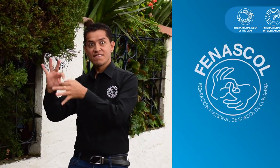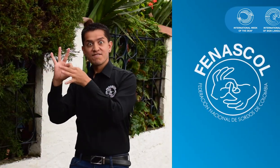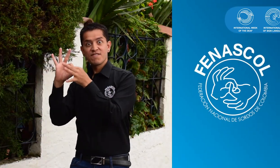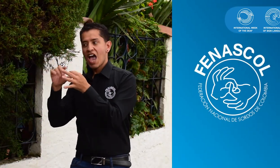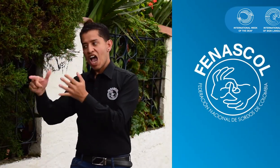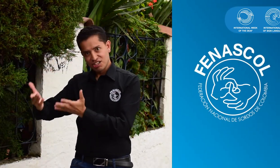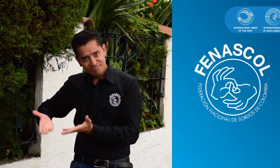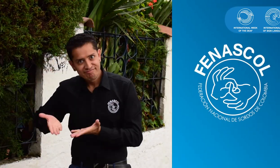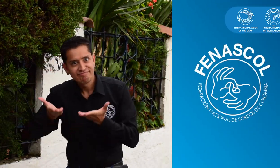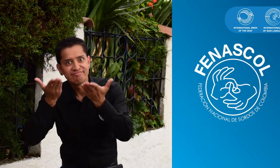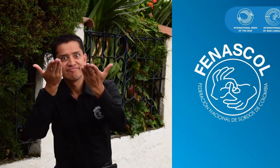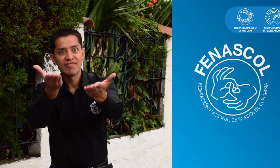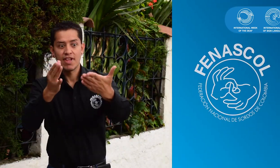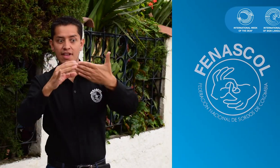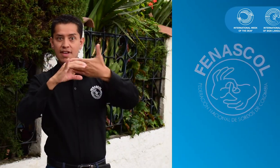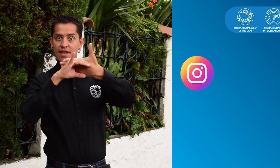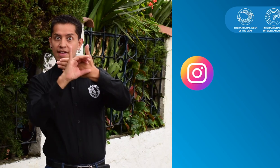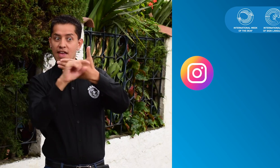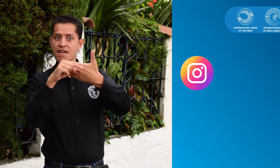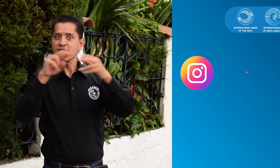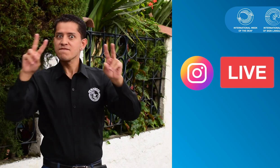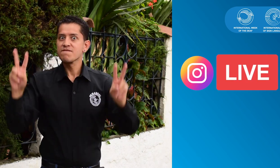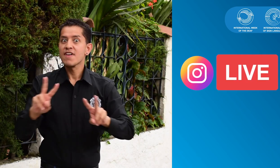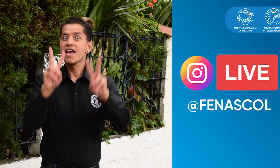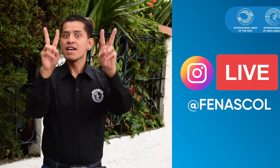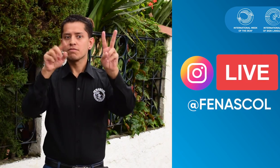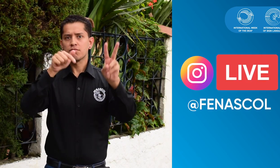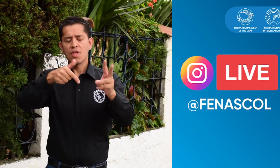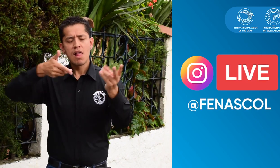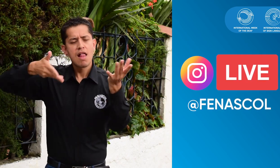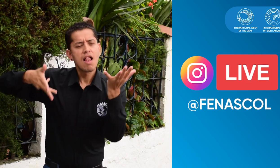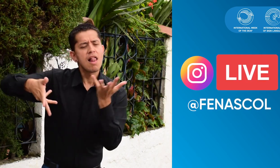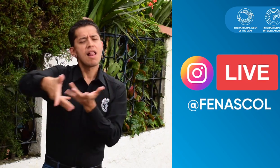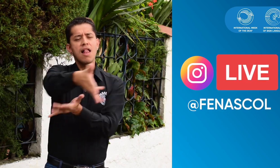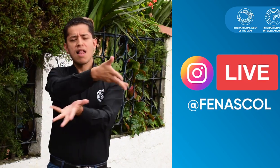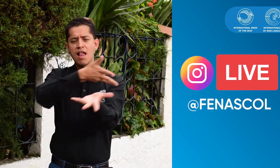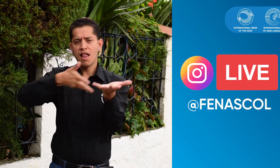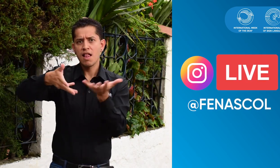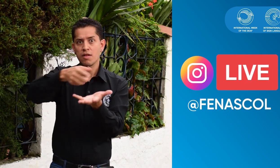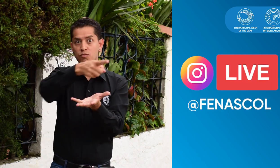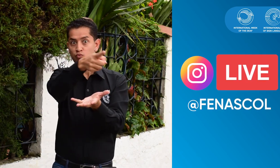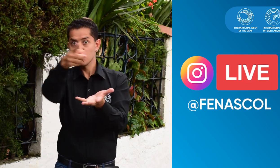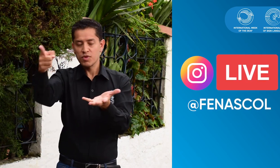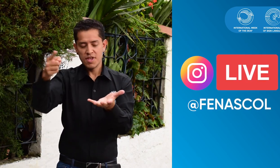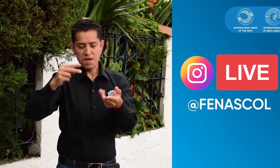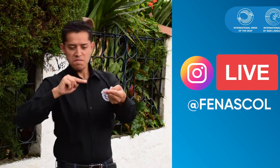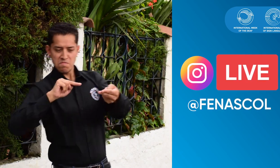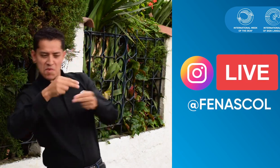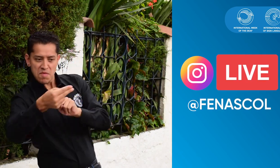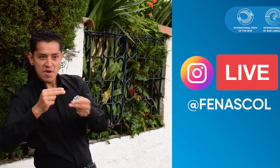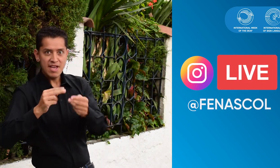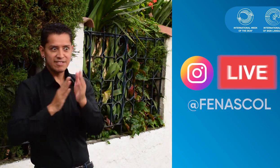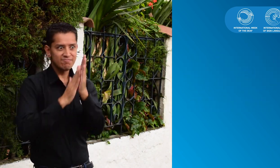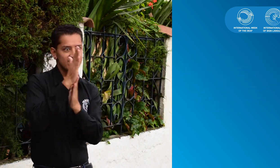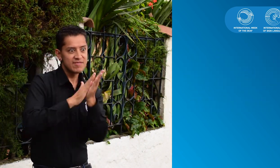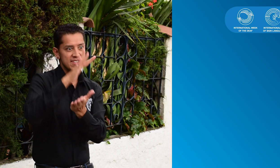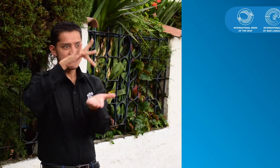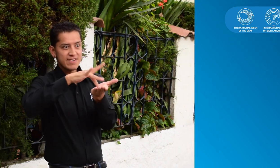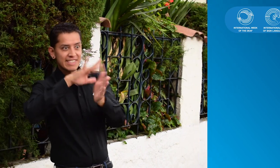Fenas Call les traemos Instagram Live, en donde estaremos hablando de diversos temas. Y ustedes podrán participar dejando